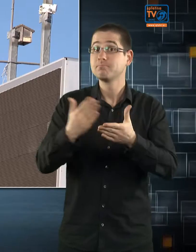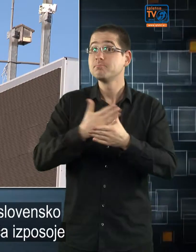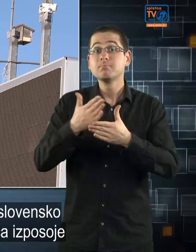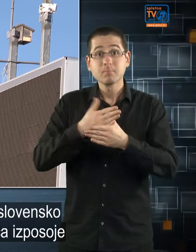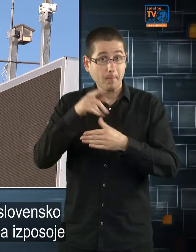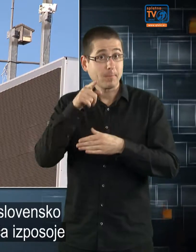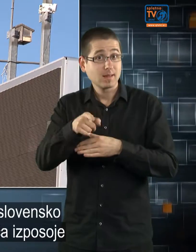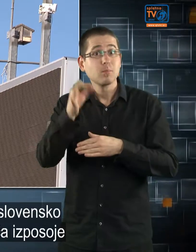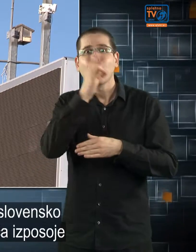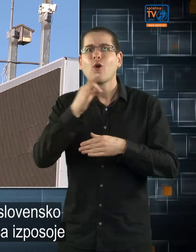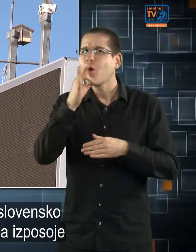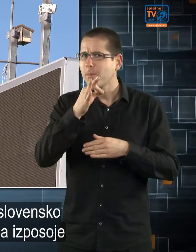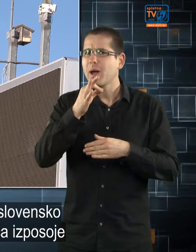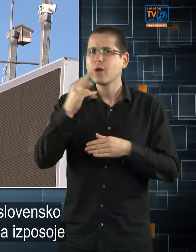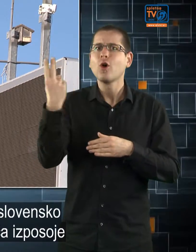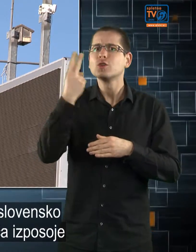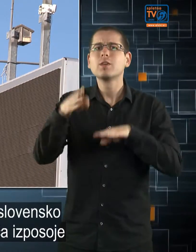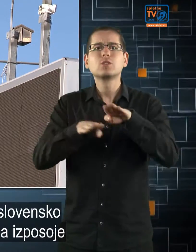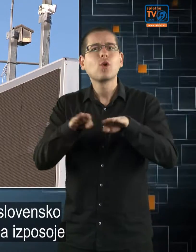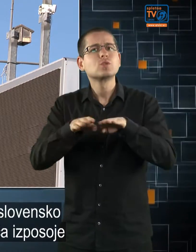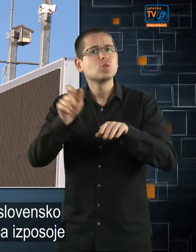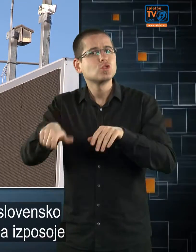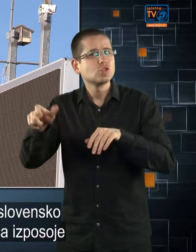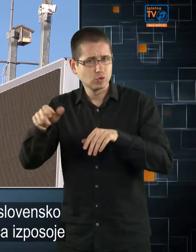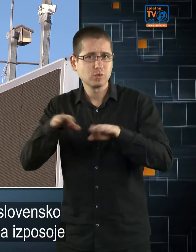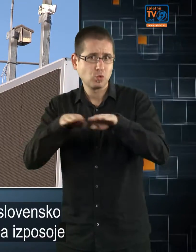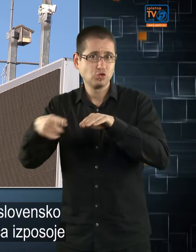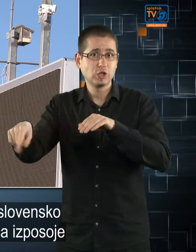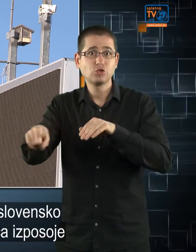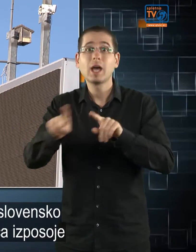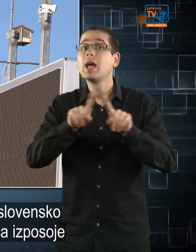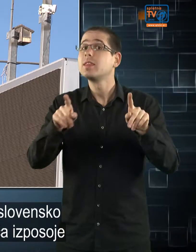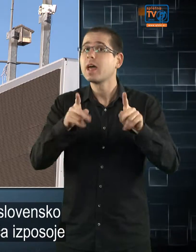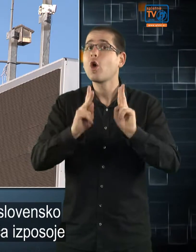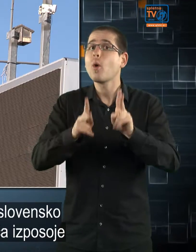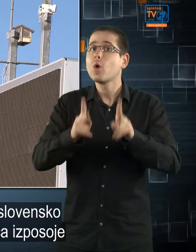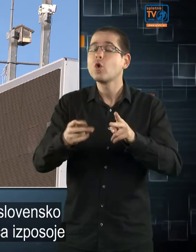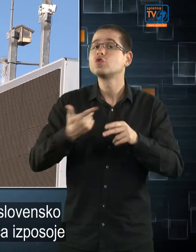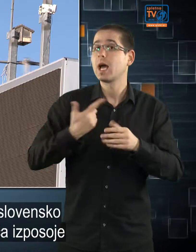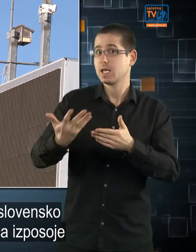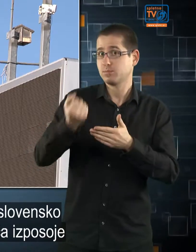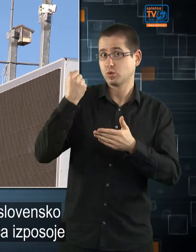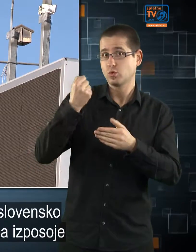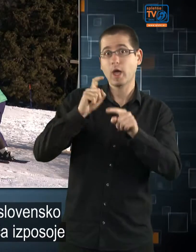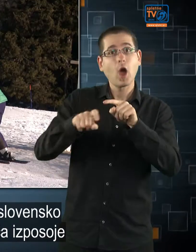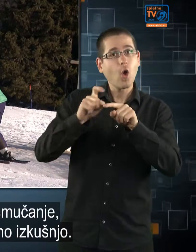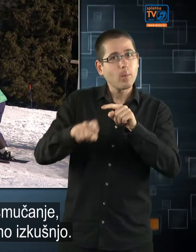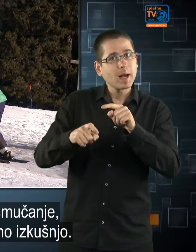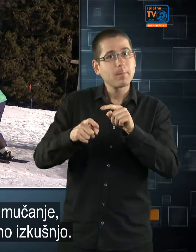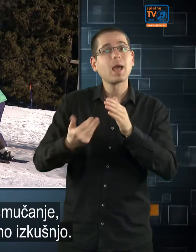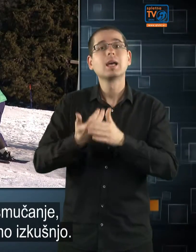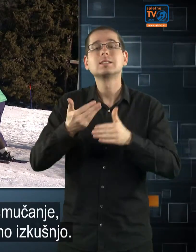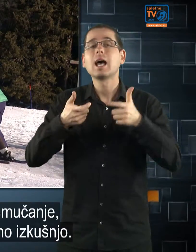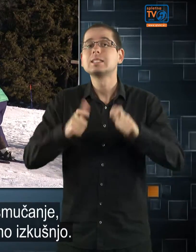Med tem, ko nobeno slovensko smučišče ne omogoča izposoje opreme za sedeče smučanje, ima za